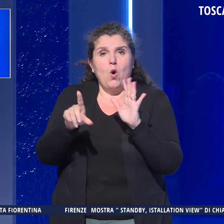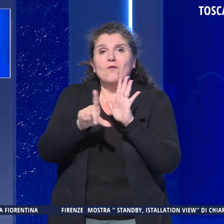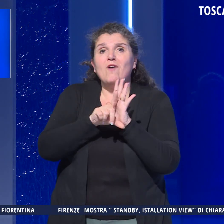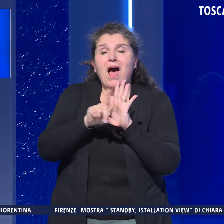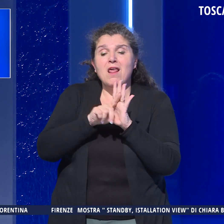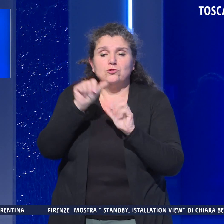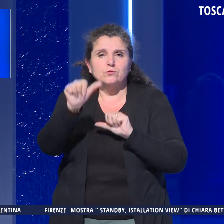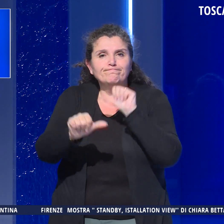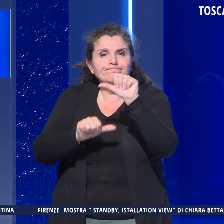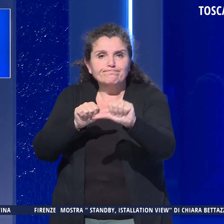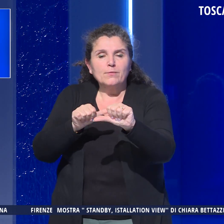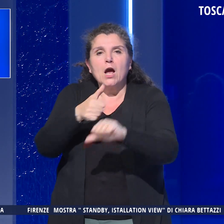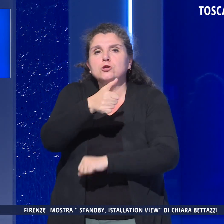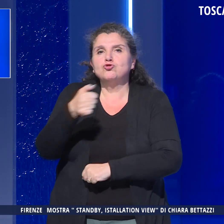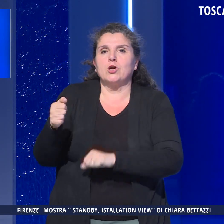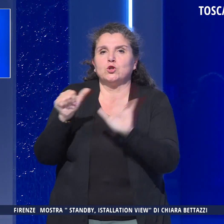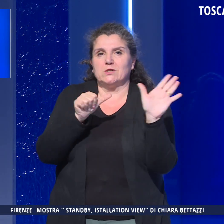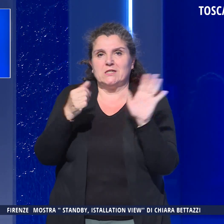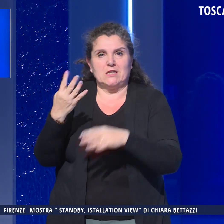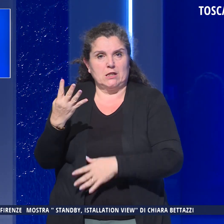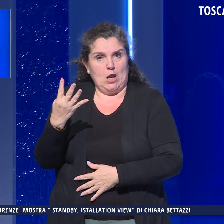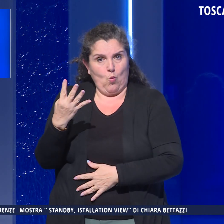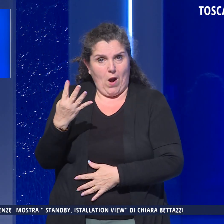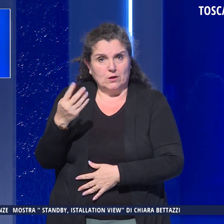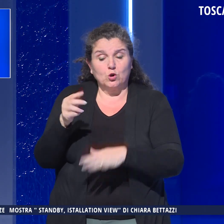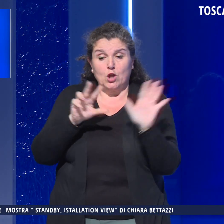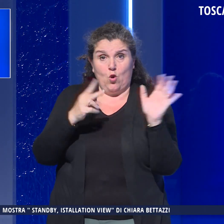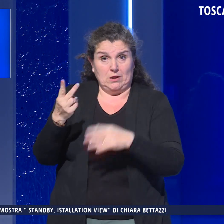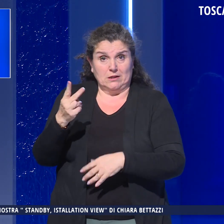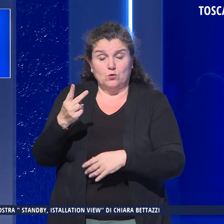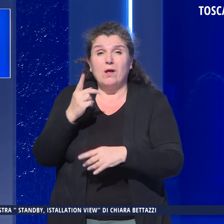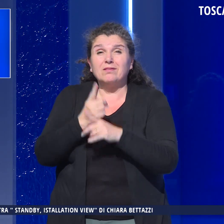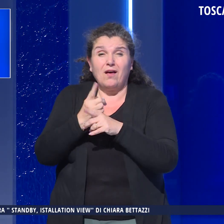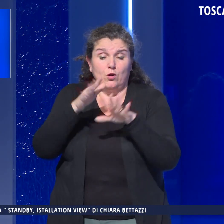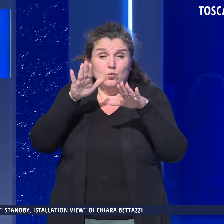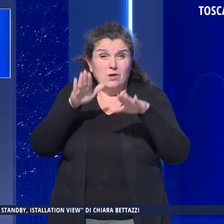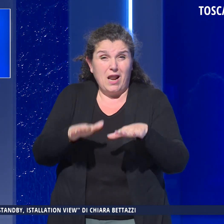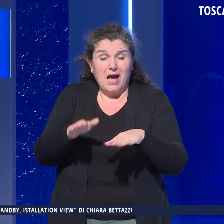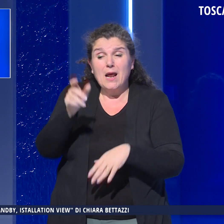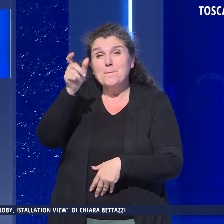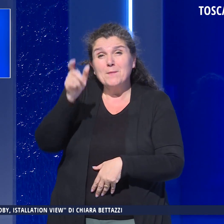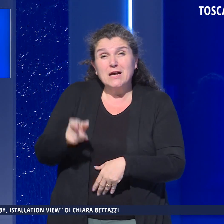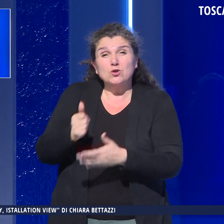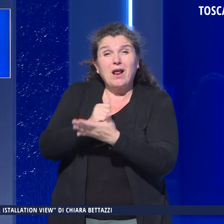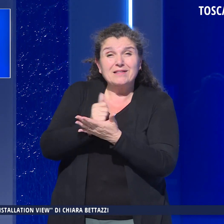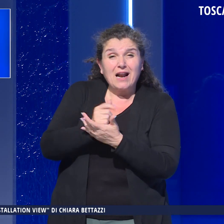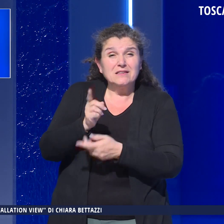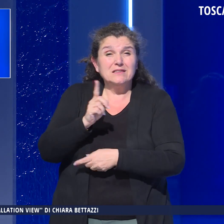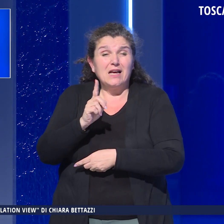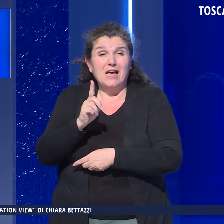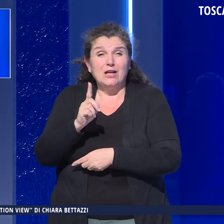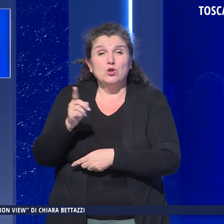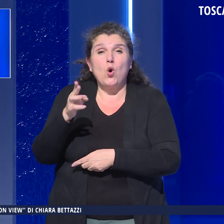in sostituzione della 164 dell'82 che tuteli le persone trans e non